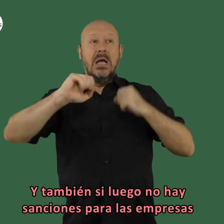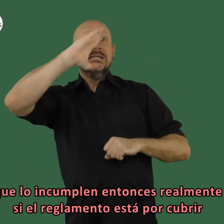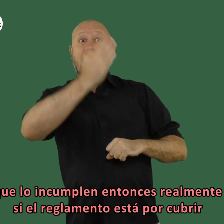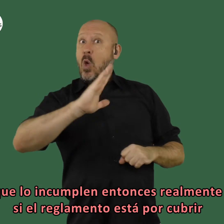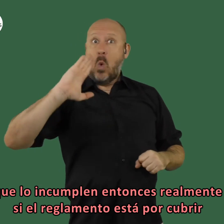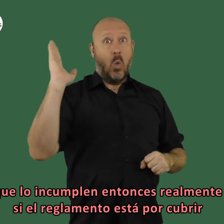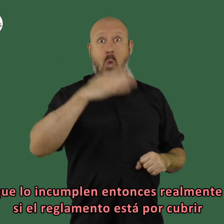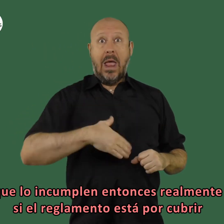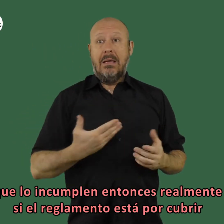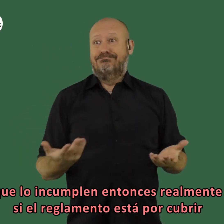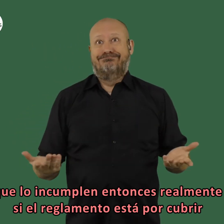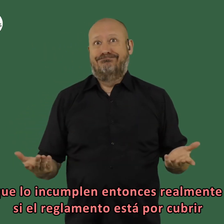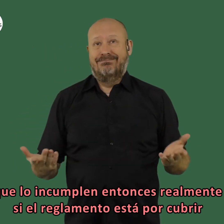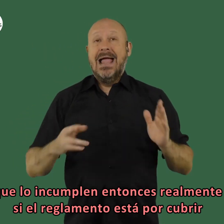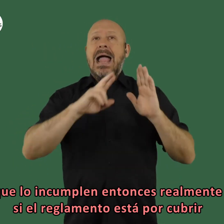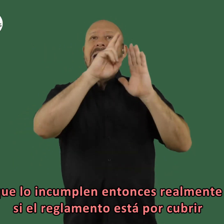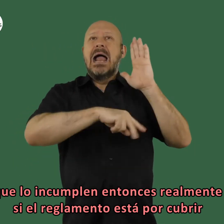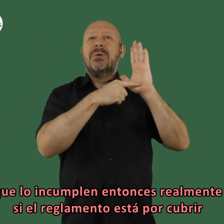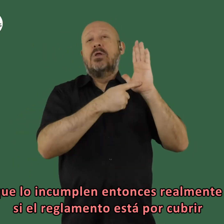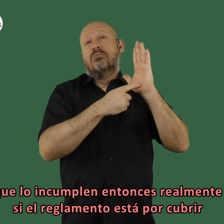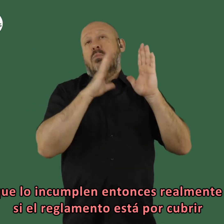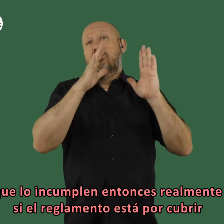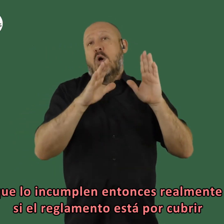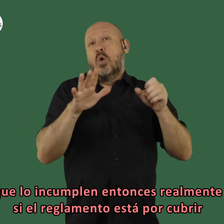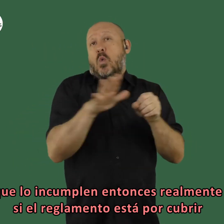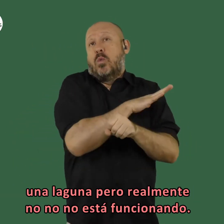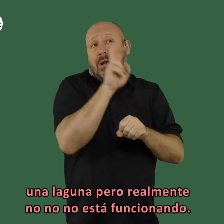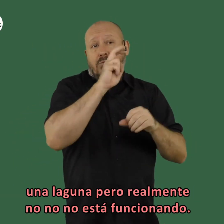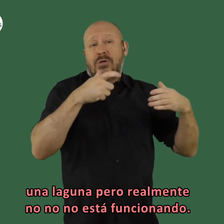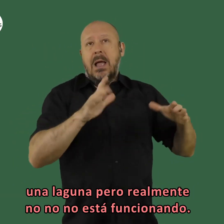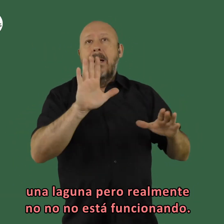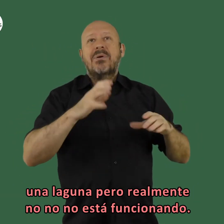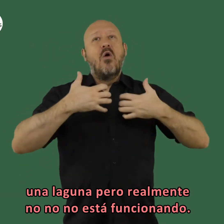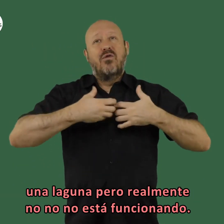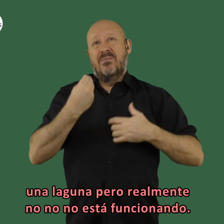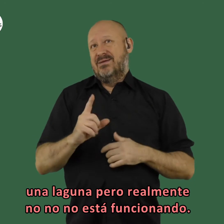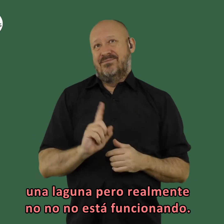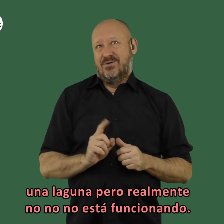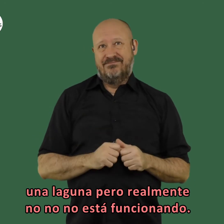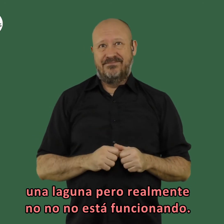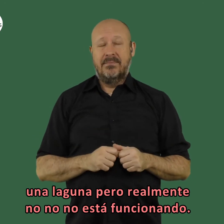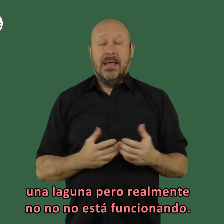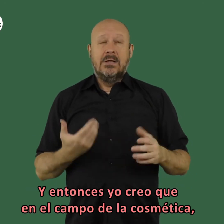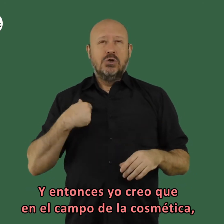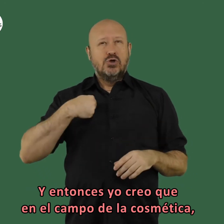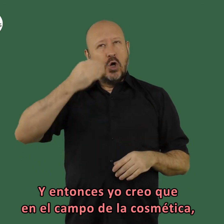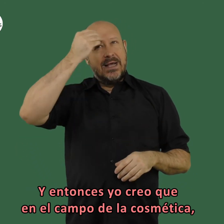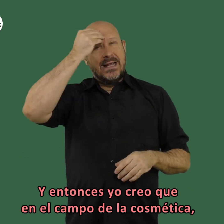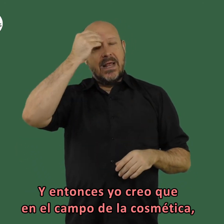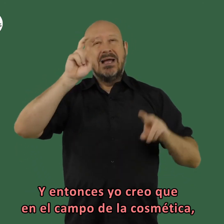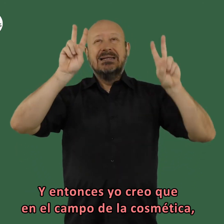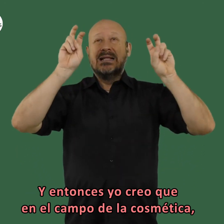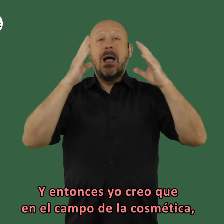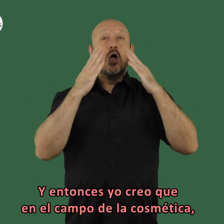empresas que lo incumplen entonces realmente si el reglamento está por cubrir una la una pero realmente no no no está funcionando y entonces